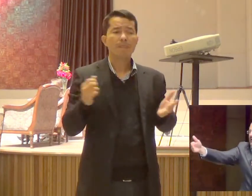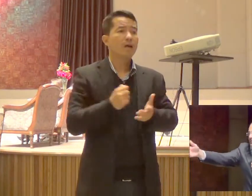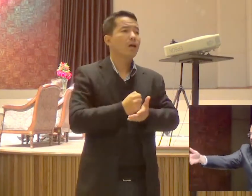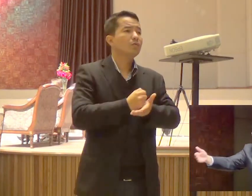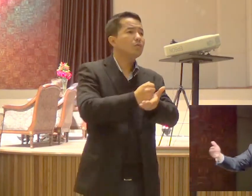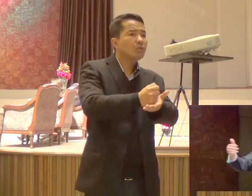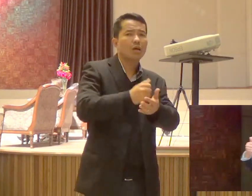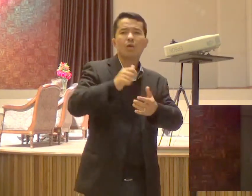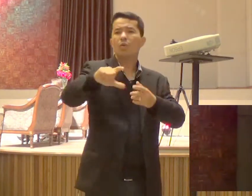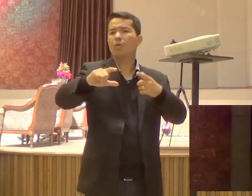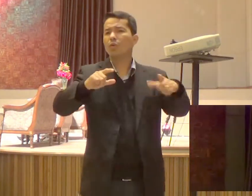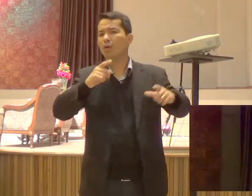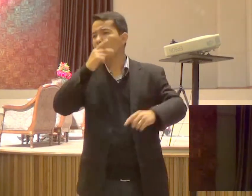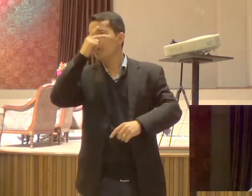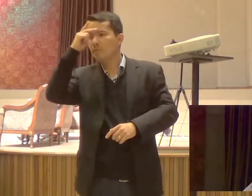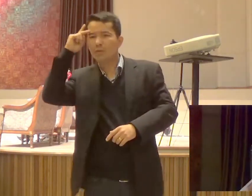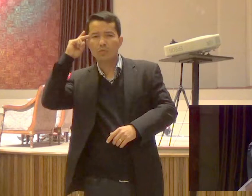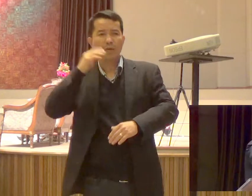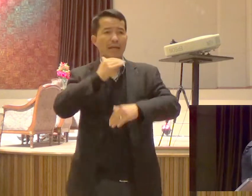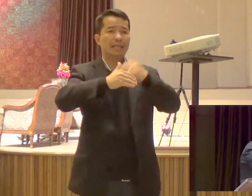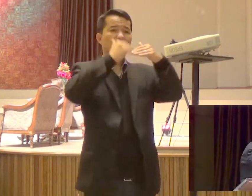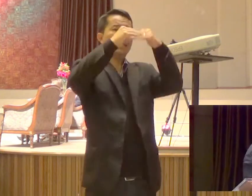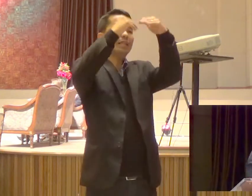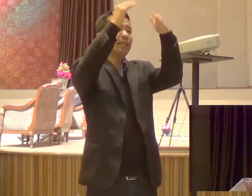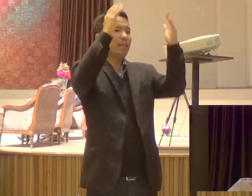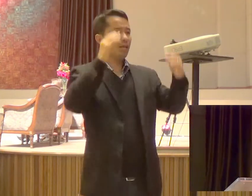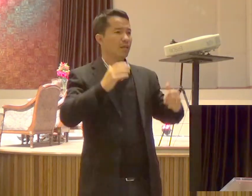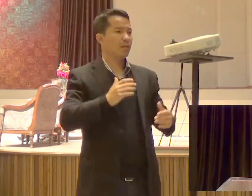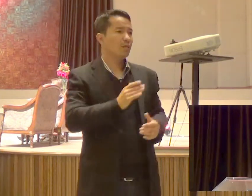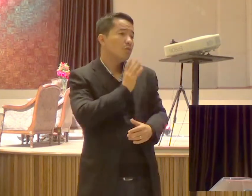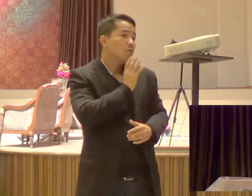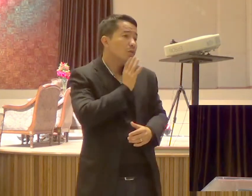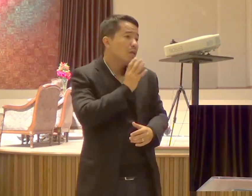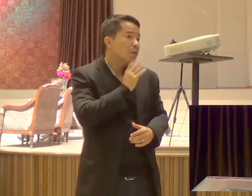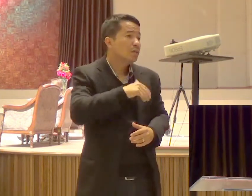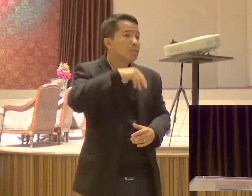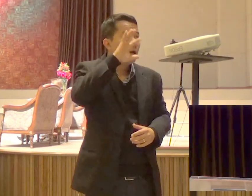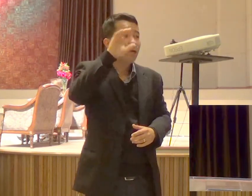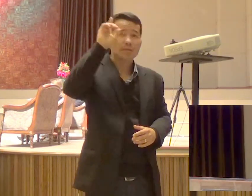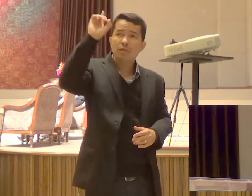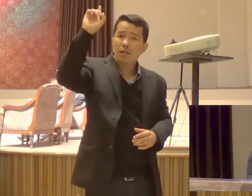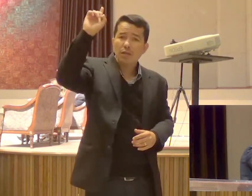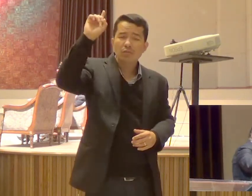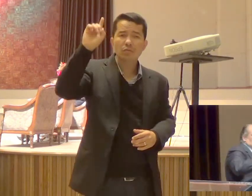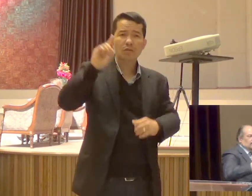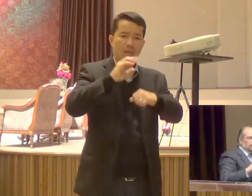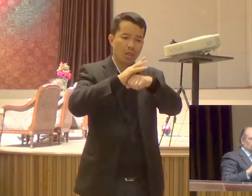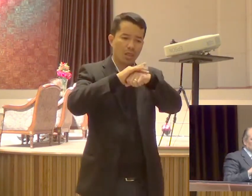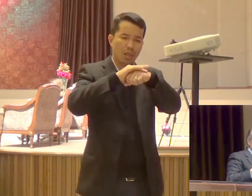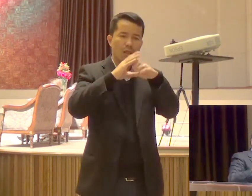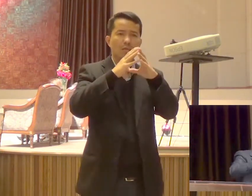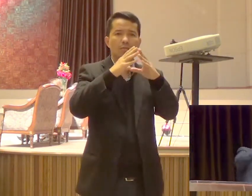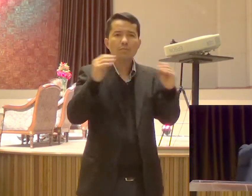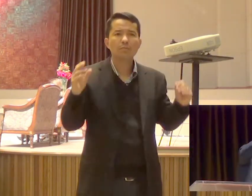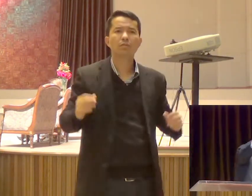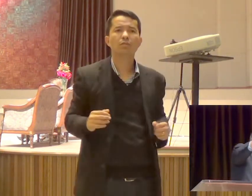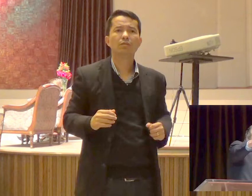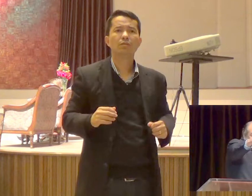A crescer A se desenvolver A ter maturidade Curar as suas feridas E assim por diante O fim É o